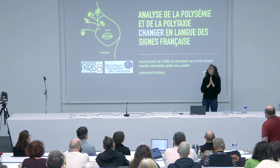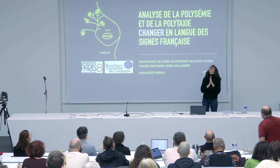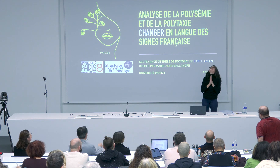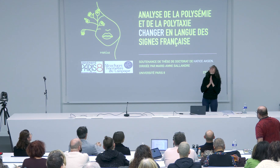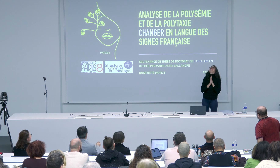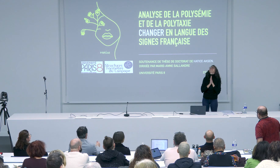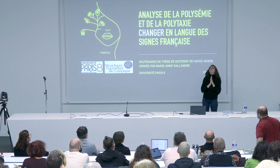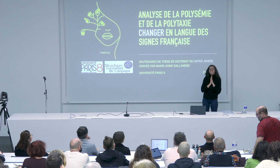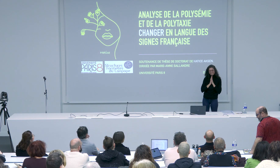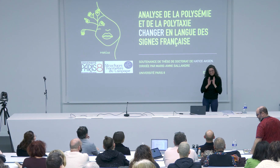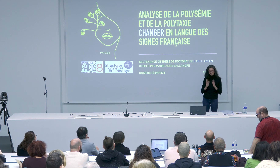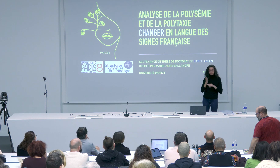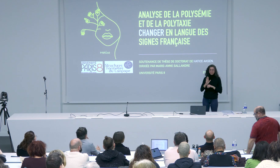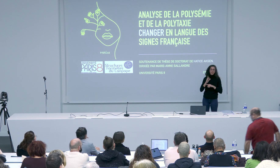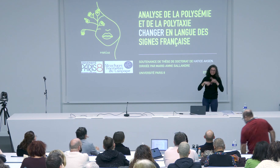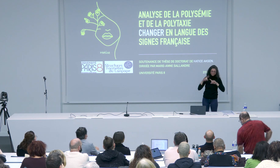Zut, j'ai perdu un peu le fil.